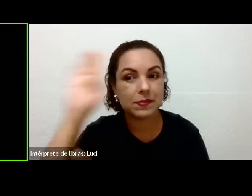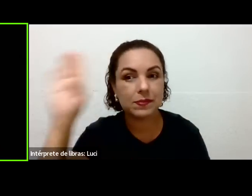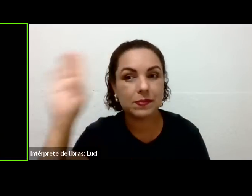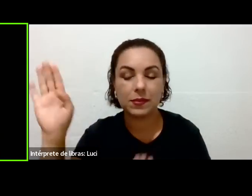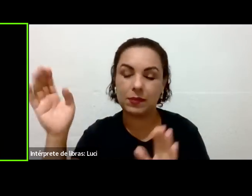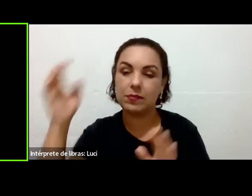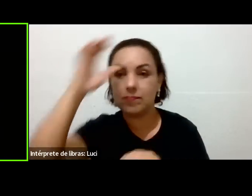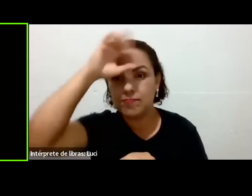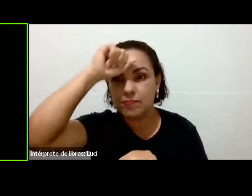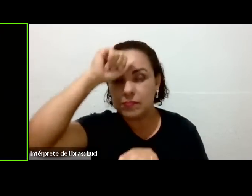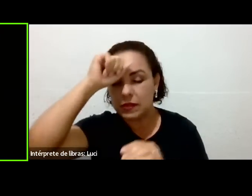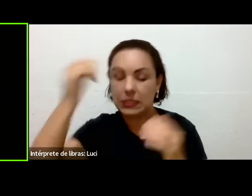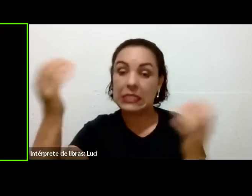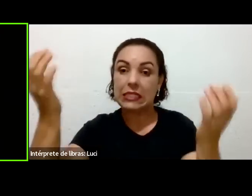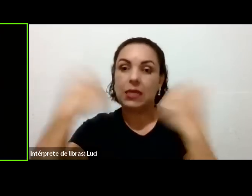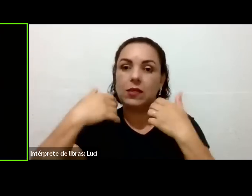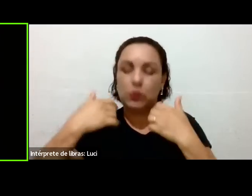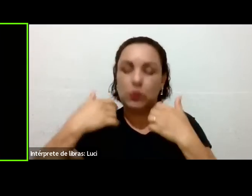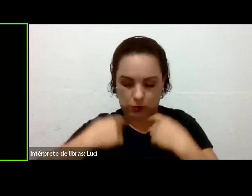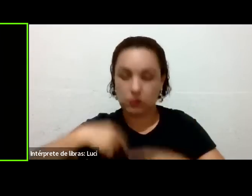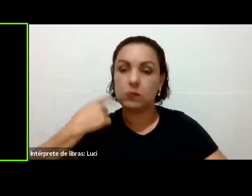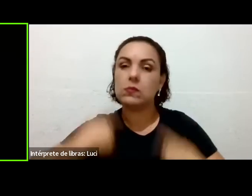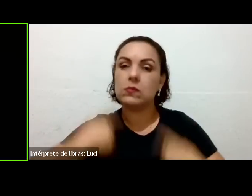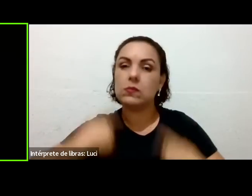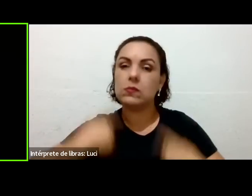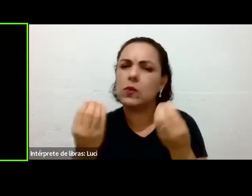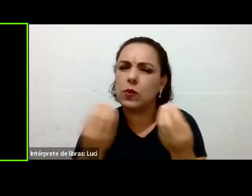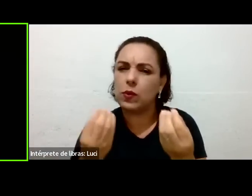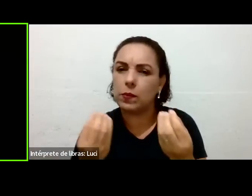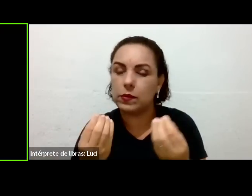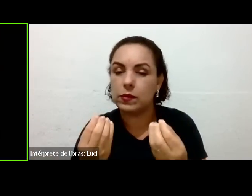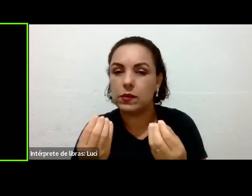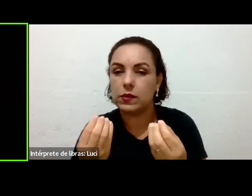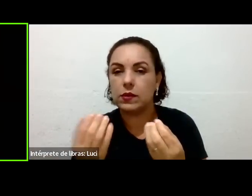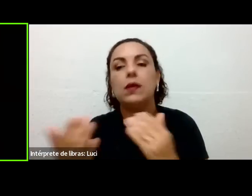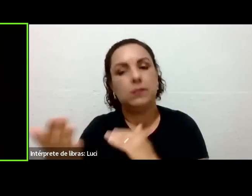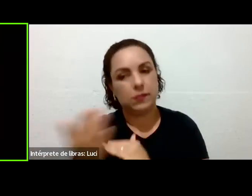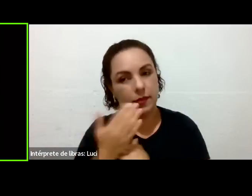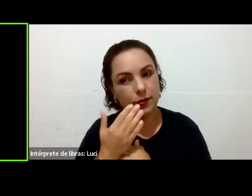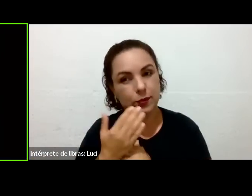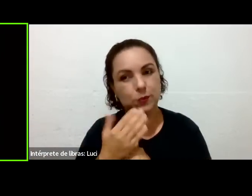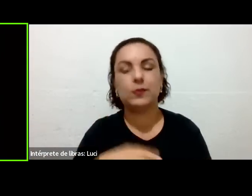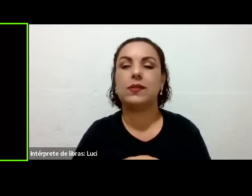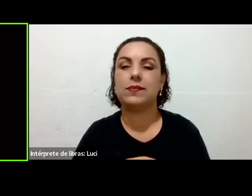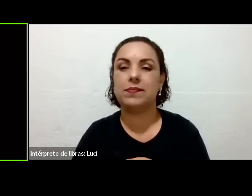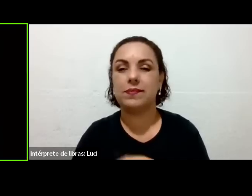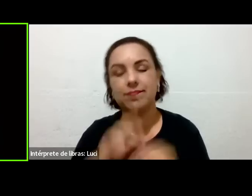eu busquei, estudei pra não achar que é só aquilo, né? Que é só o meprasol que ajuda.